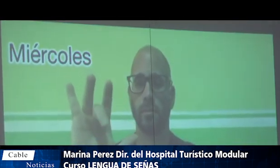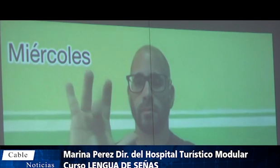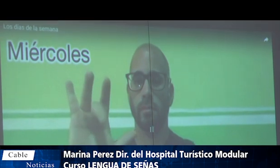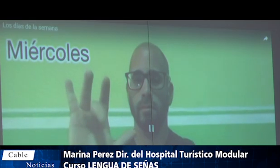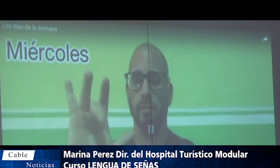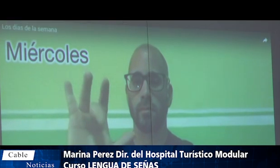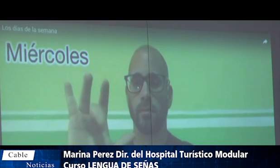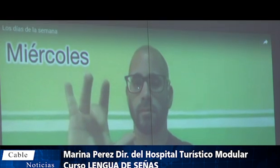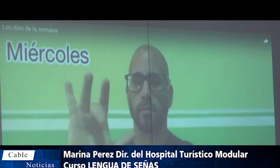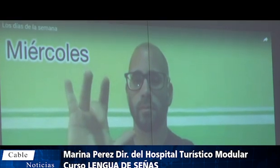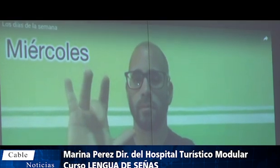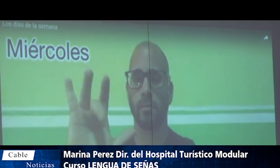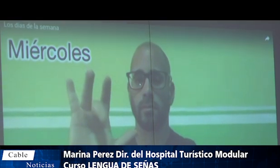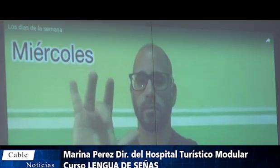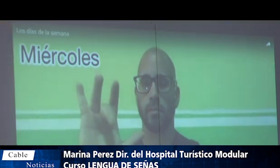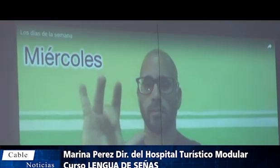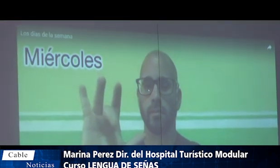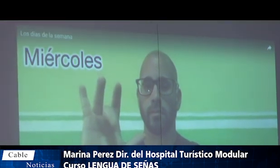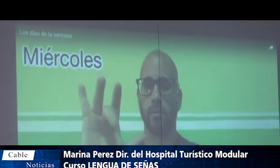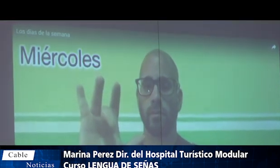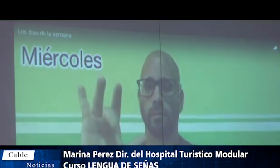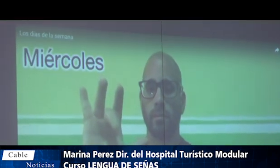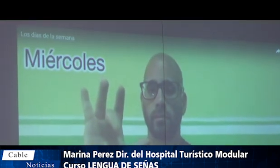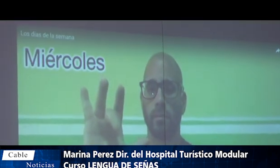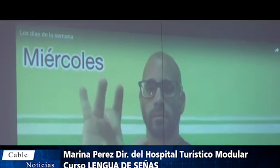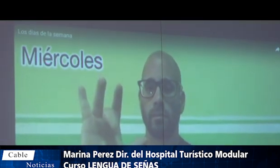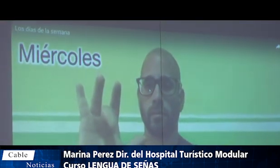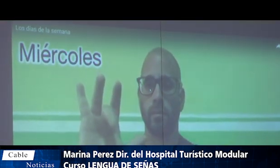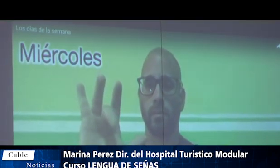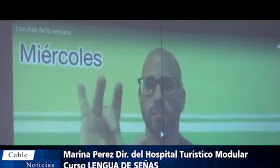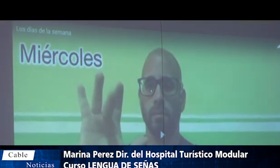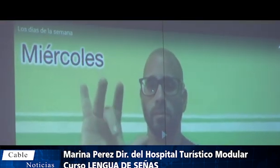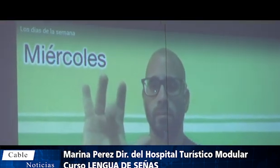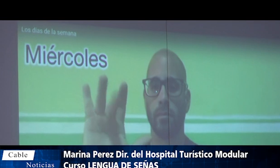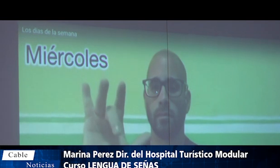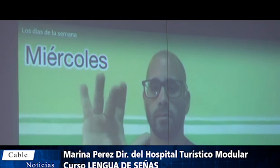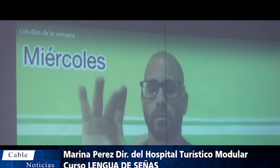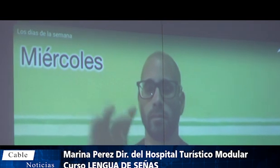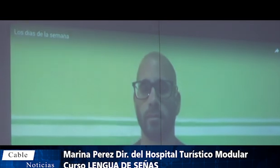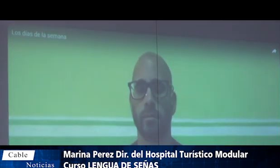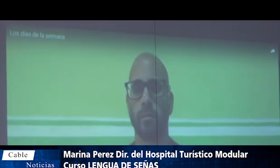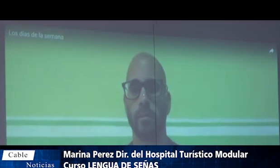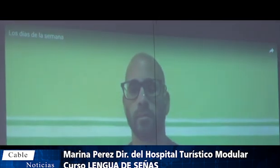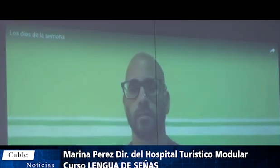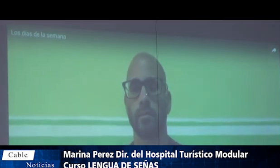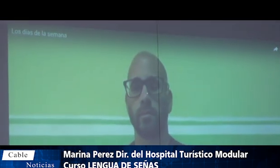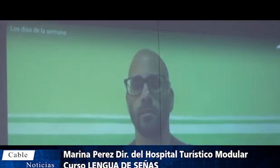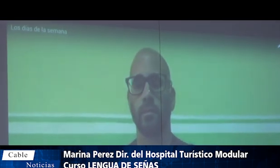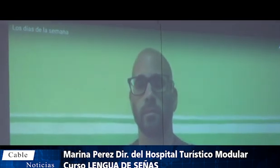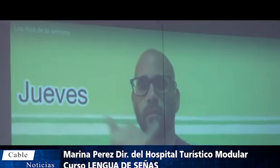traducía y el otro es el que hace las señas, es así, ¿no? Esta primera etapa es así, tenemos el intérprete, porque no